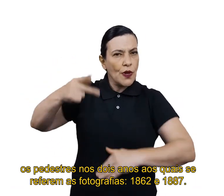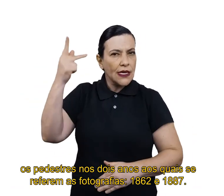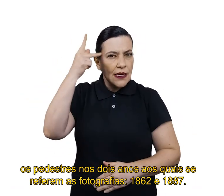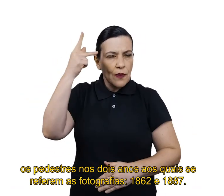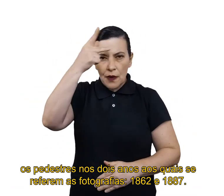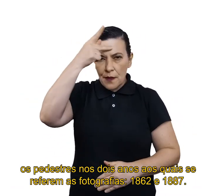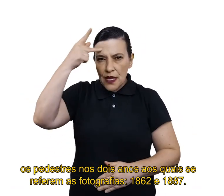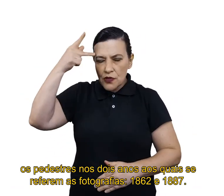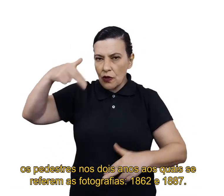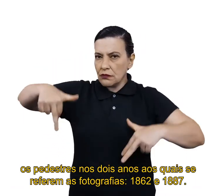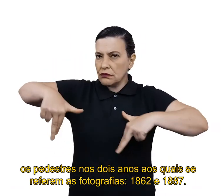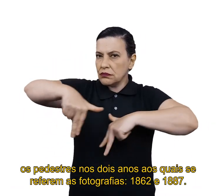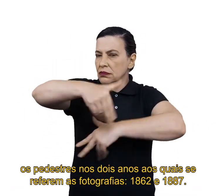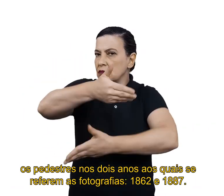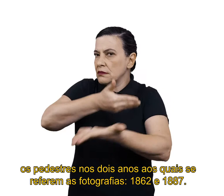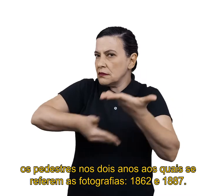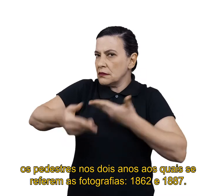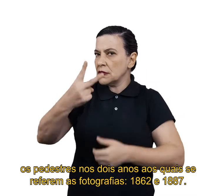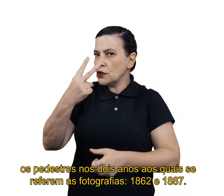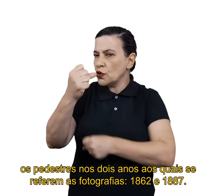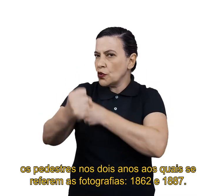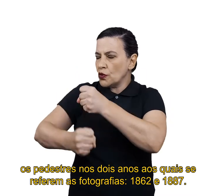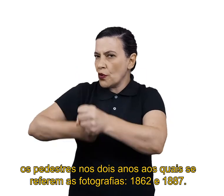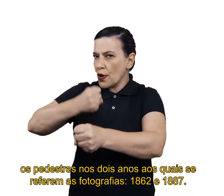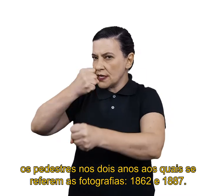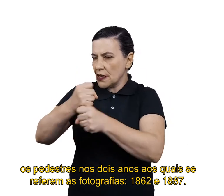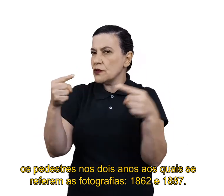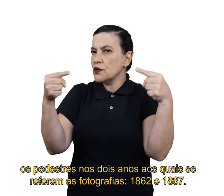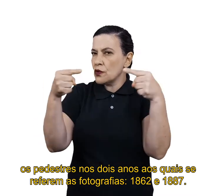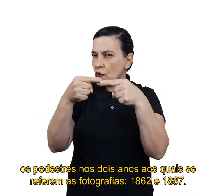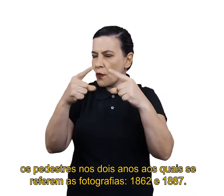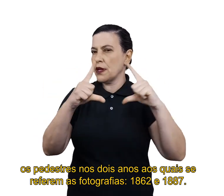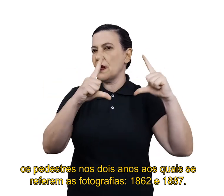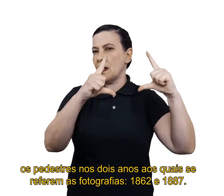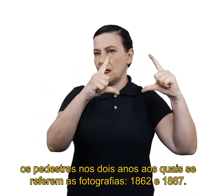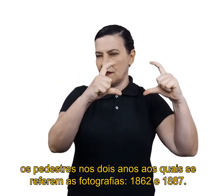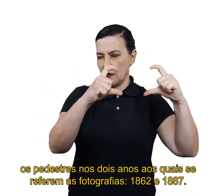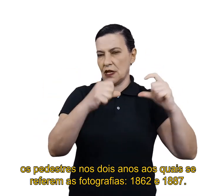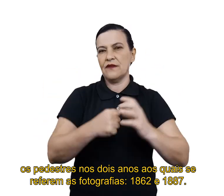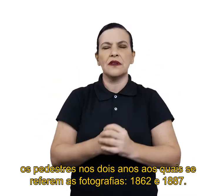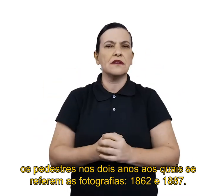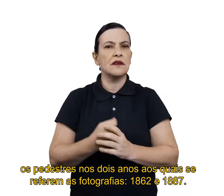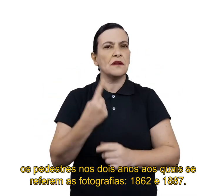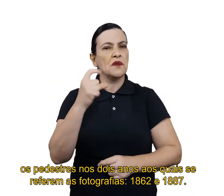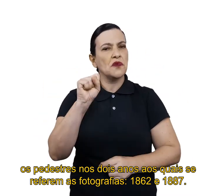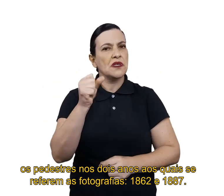os pedestres nos dois anos aos quais se referem as fotografias,